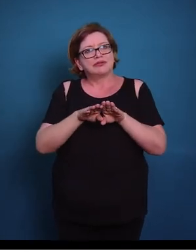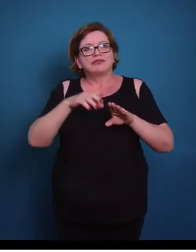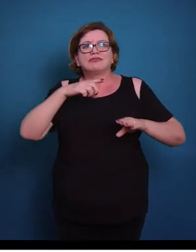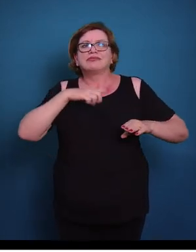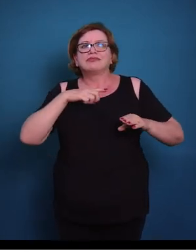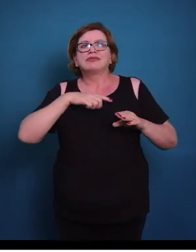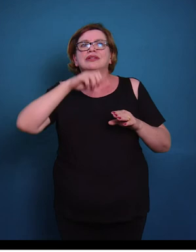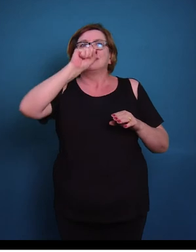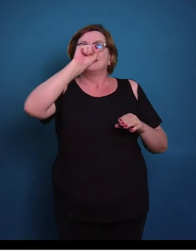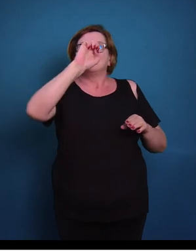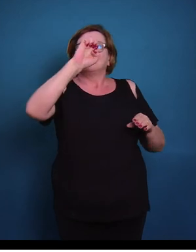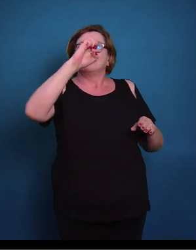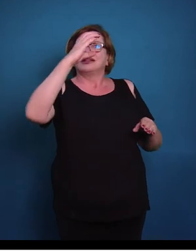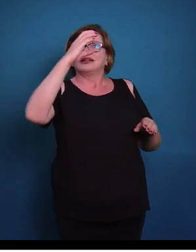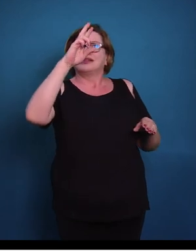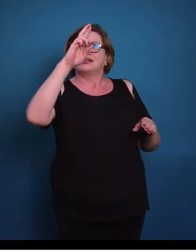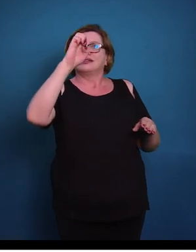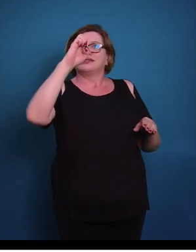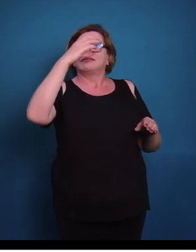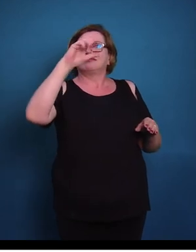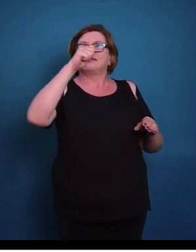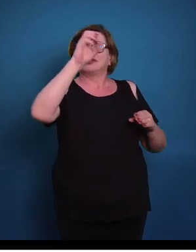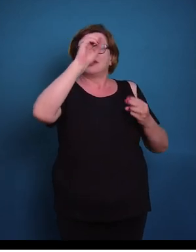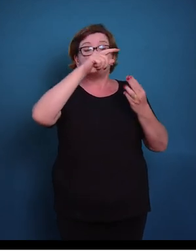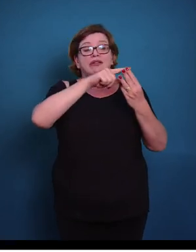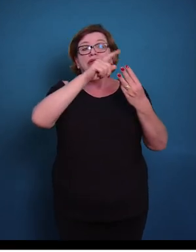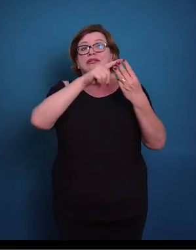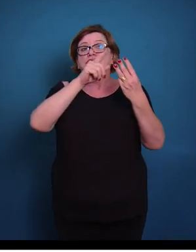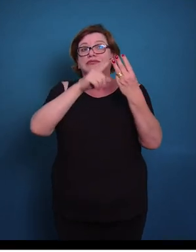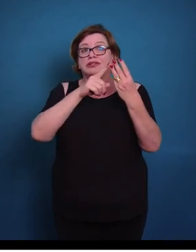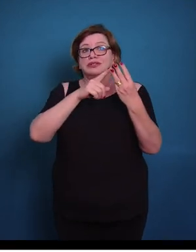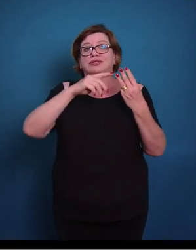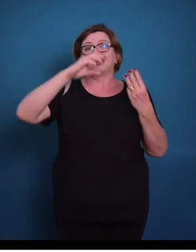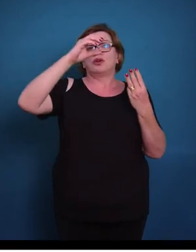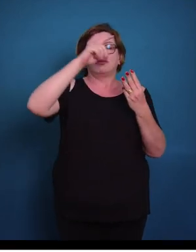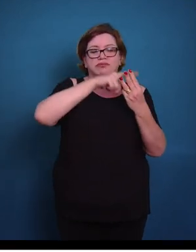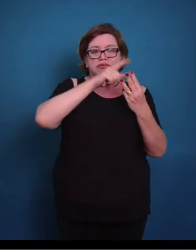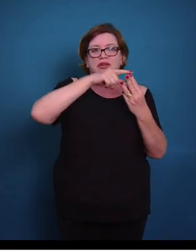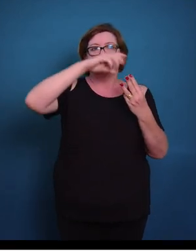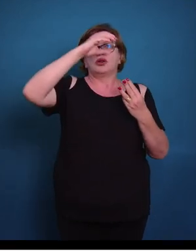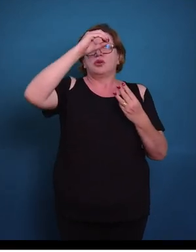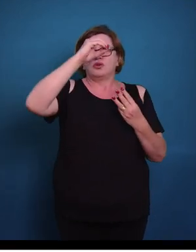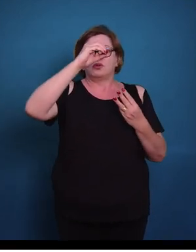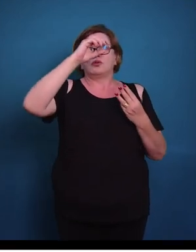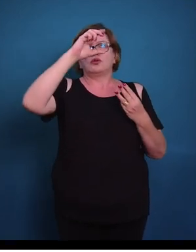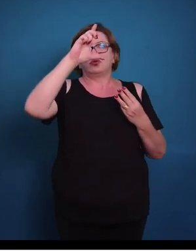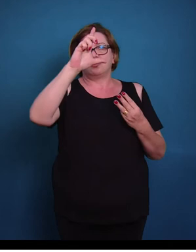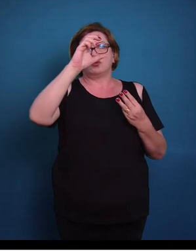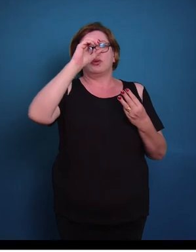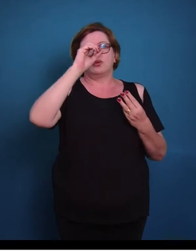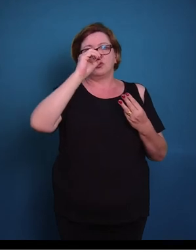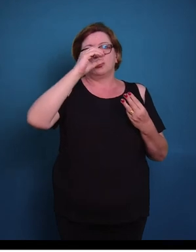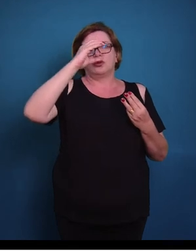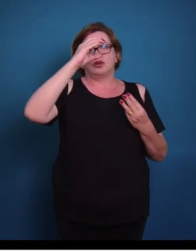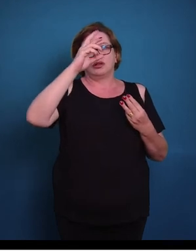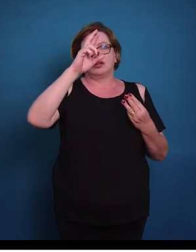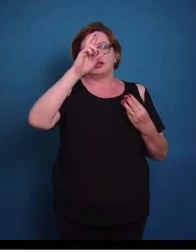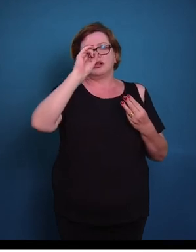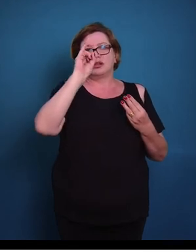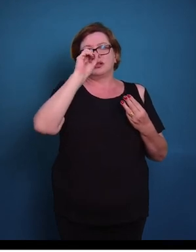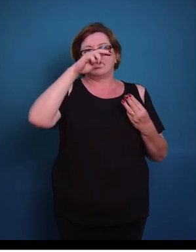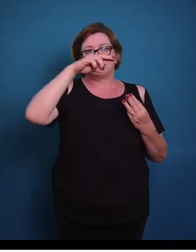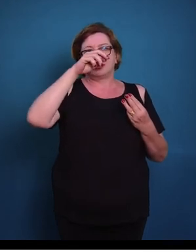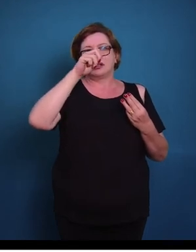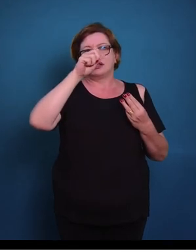caso dessas glândulas. Nós temos as glândulas holócrinas, no qual uma célula vai ser secretada junto com a